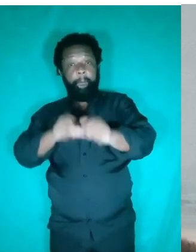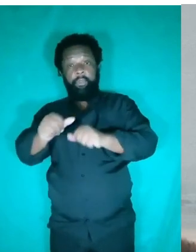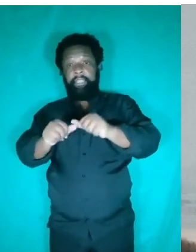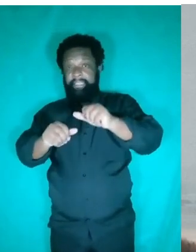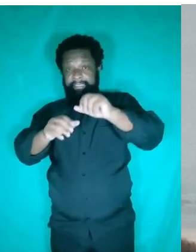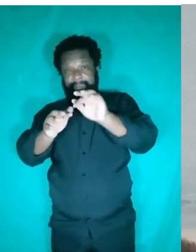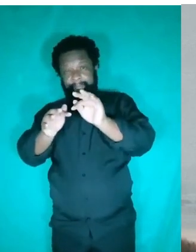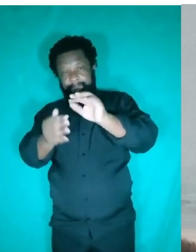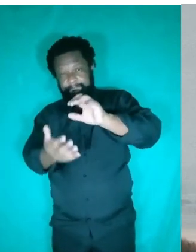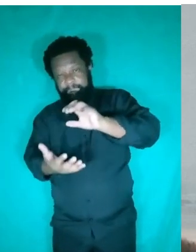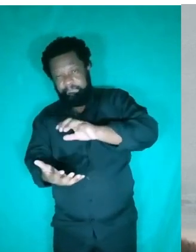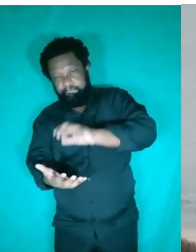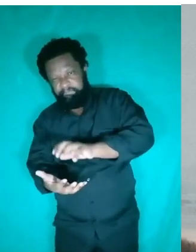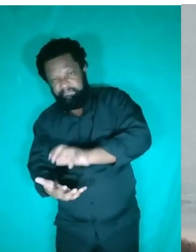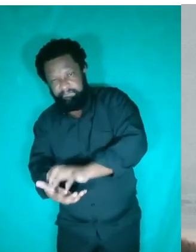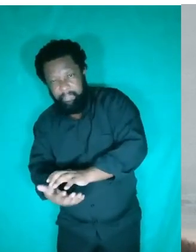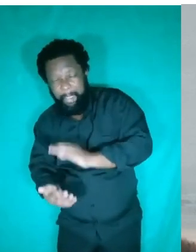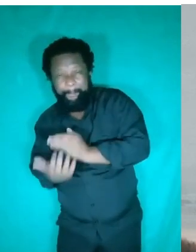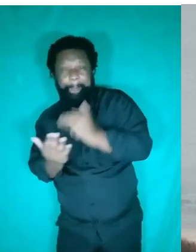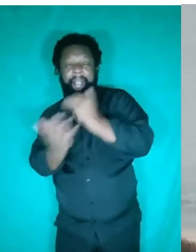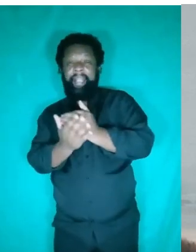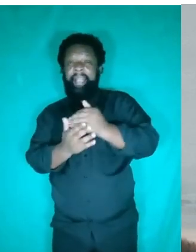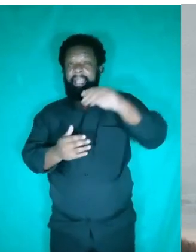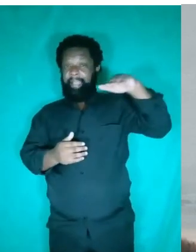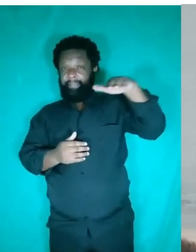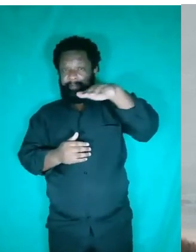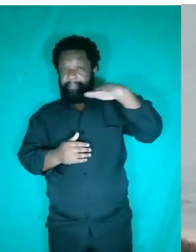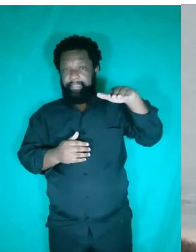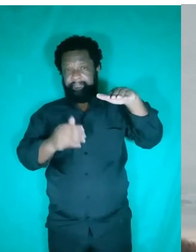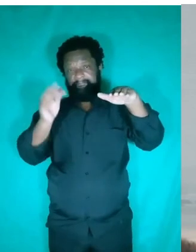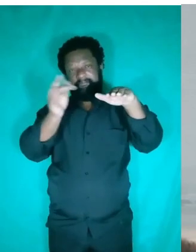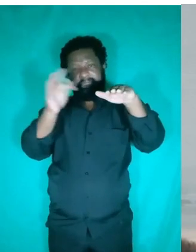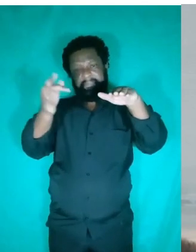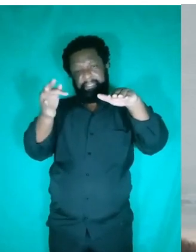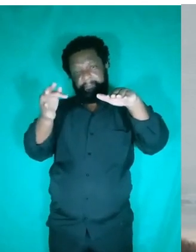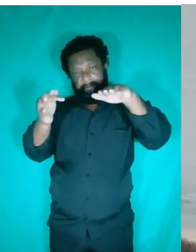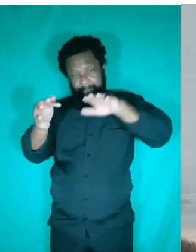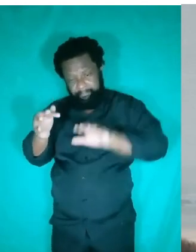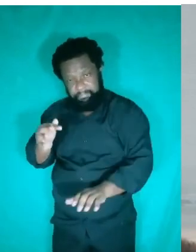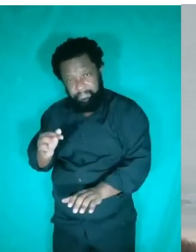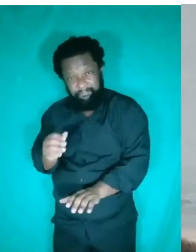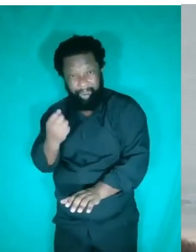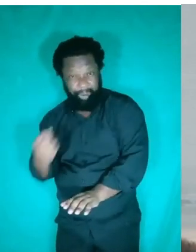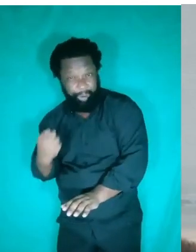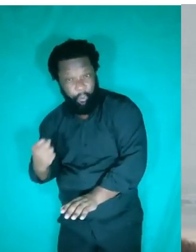De modo que, na parte inferior, a pressão é maior do que na parte superior. E isso faz surgir um